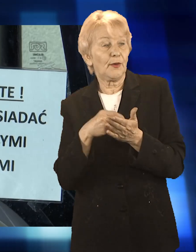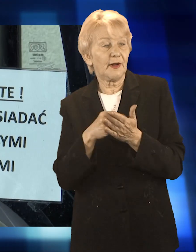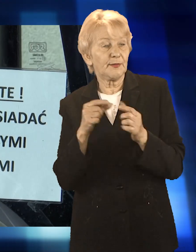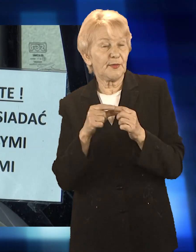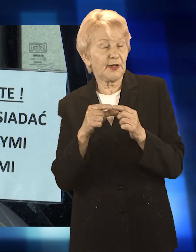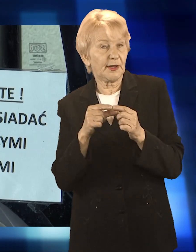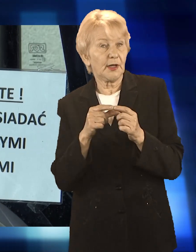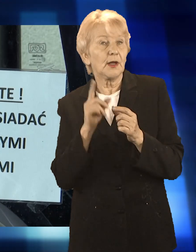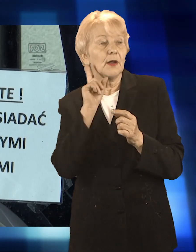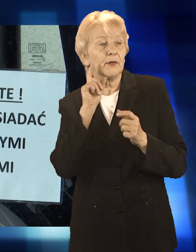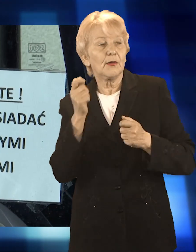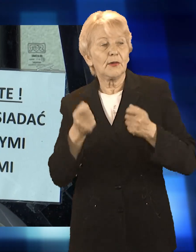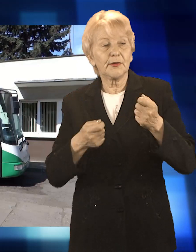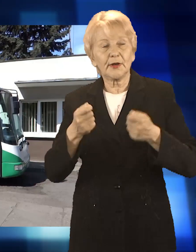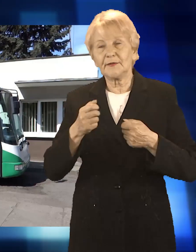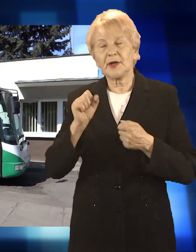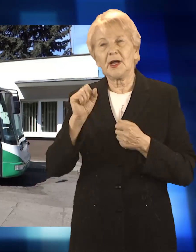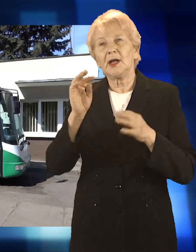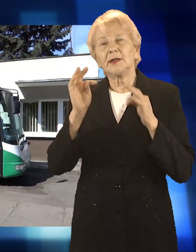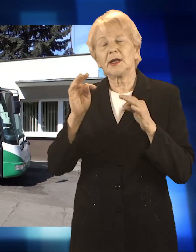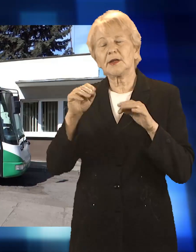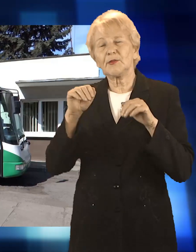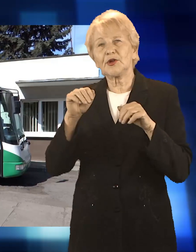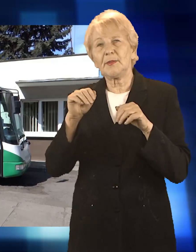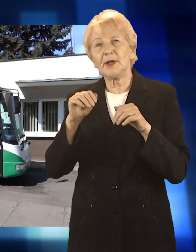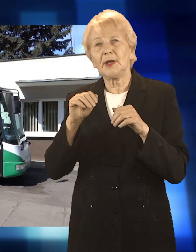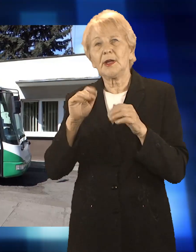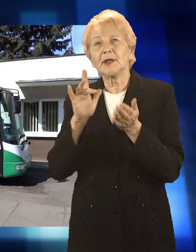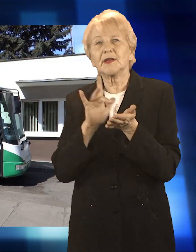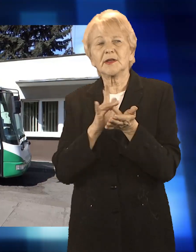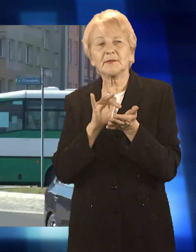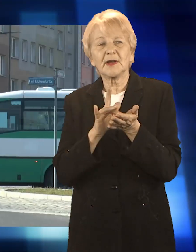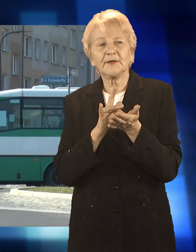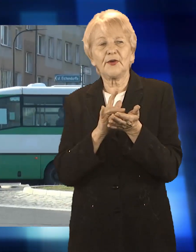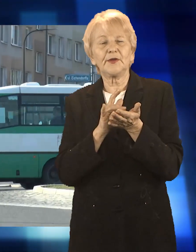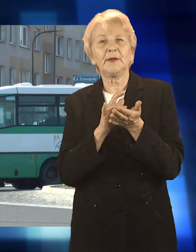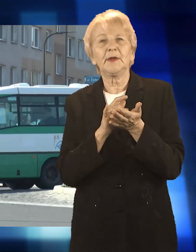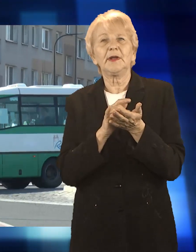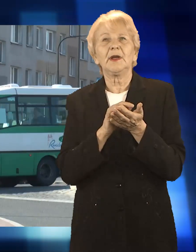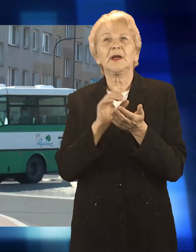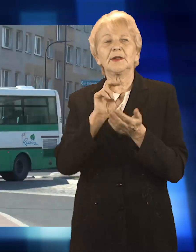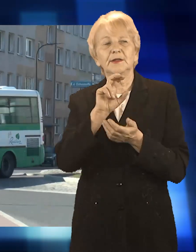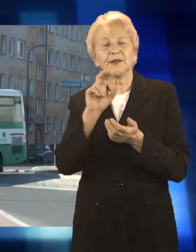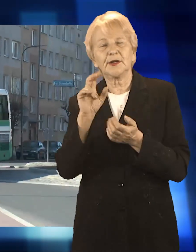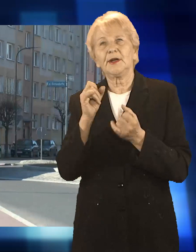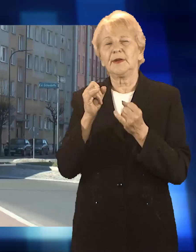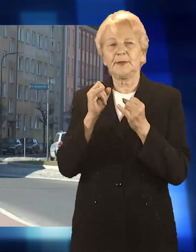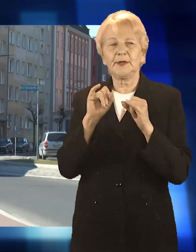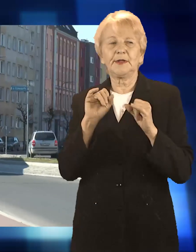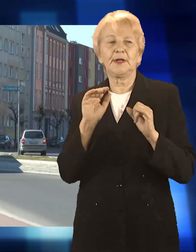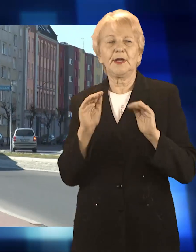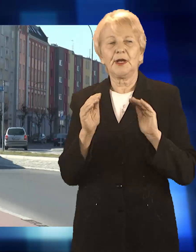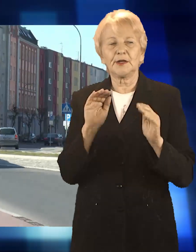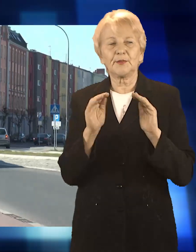ścianki z pleksji oddzielające pasażerów od kierującego. Nie przeszkadza to w zakupie biletu, choć zarząd PK zachęca do nabywania ich za